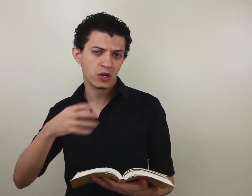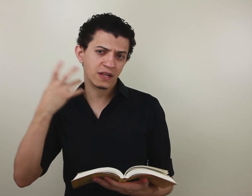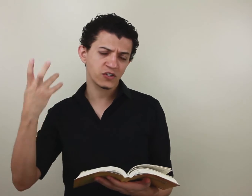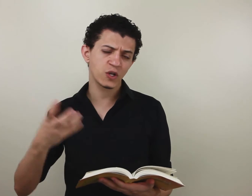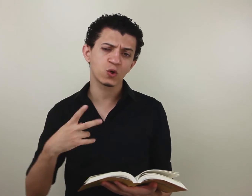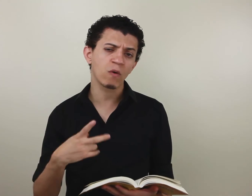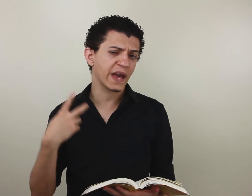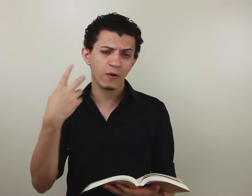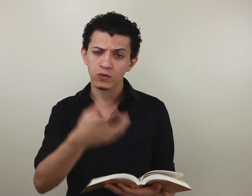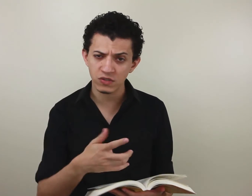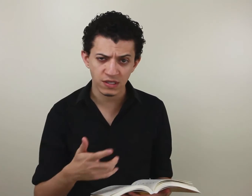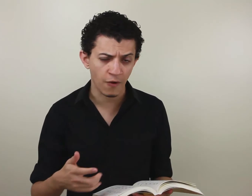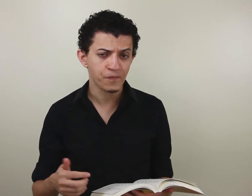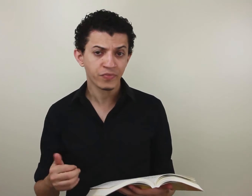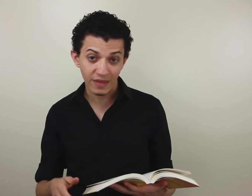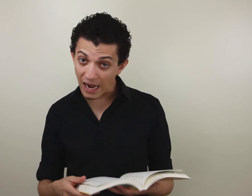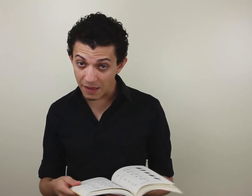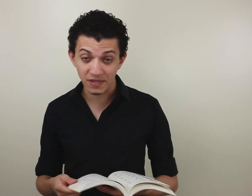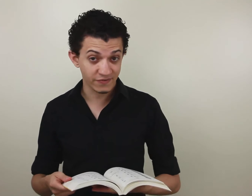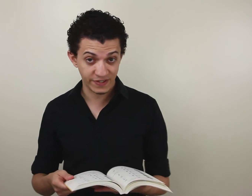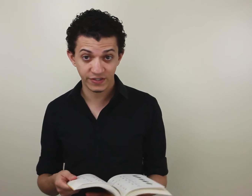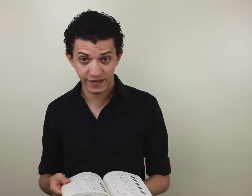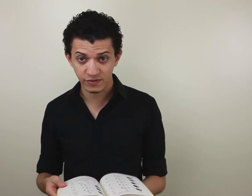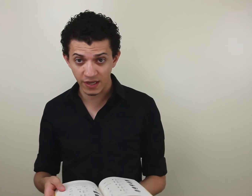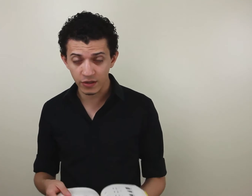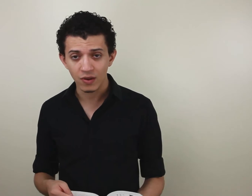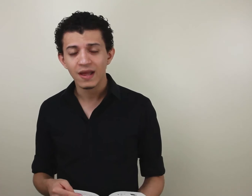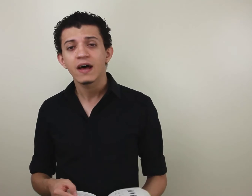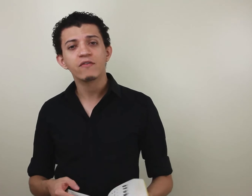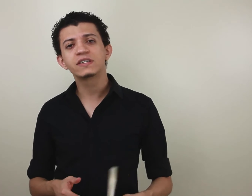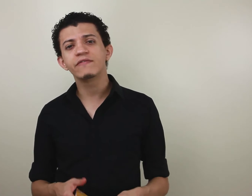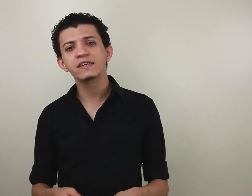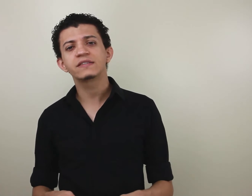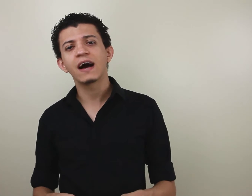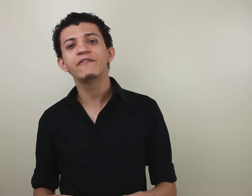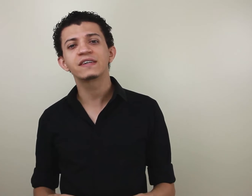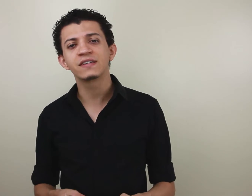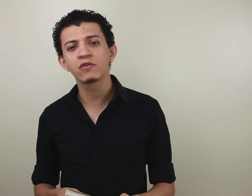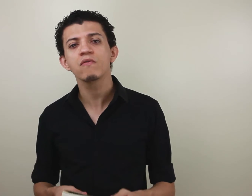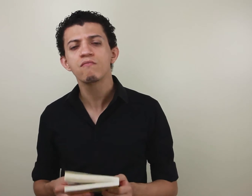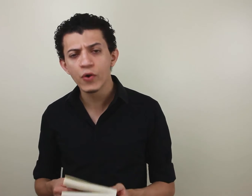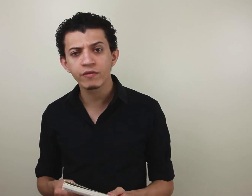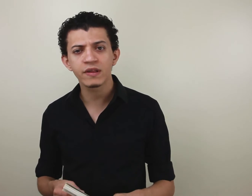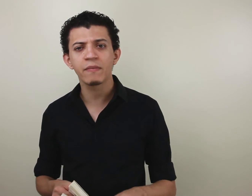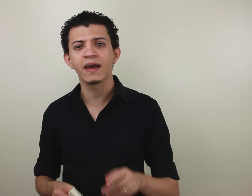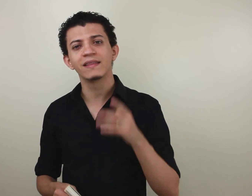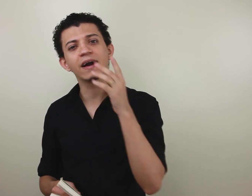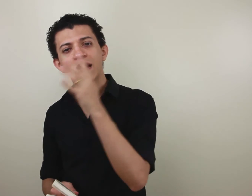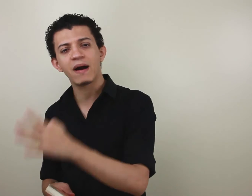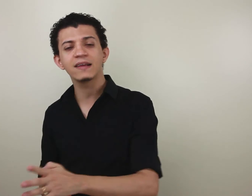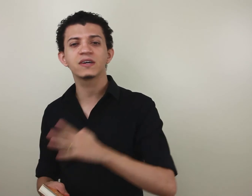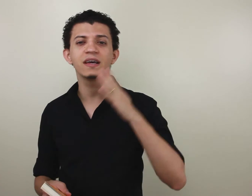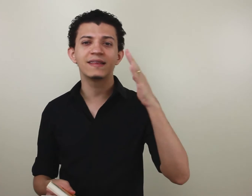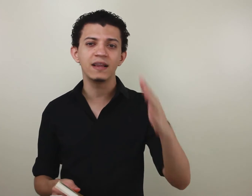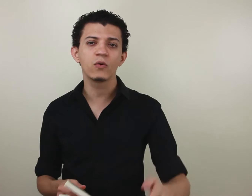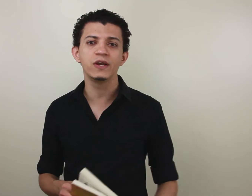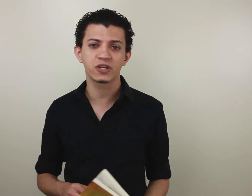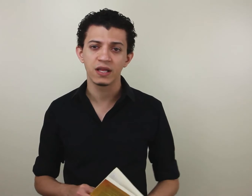anotações de qualquer outro sinal da Libras que você estiver estudando, você vai estar fixando muito também da gramática e da linguística